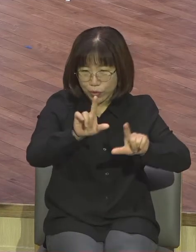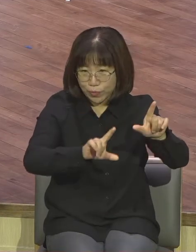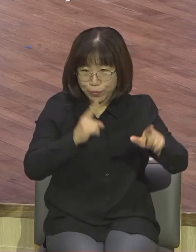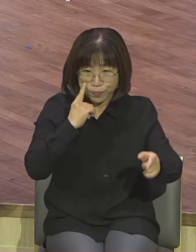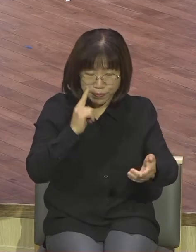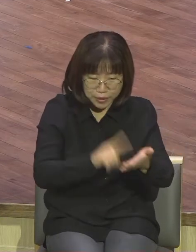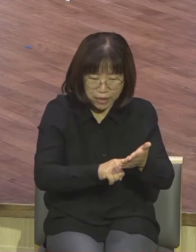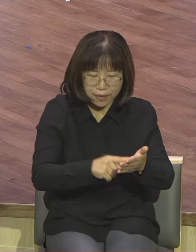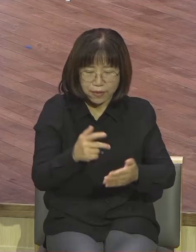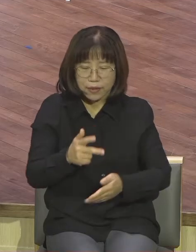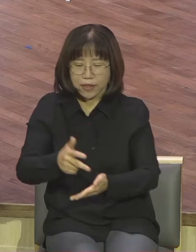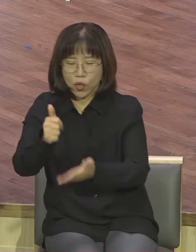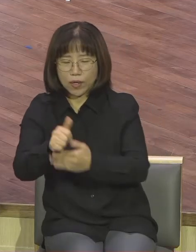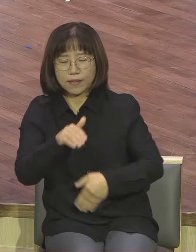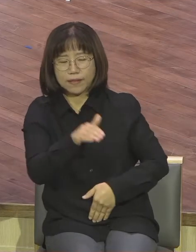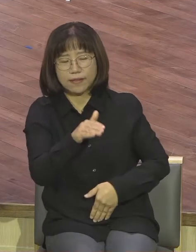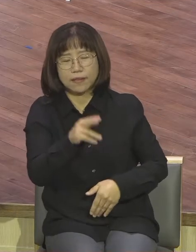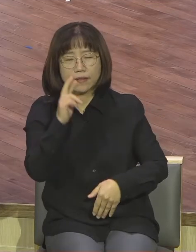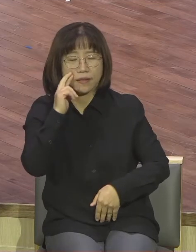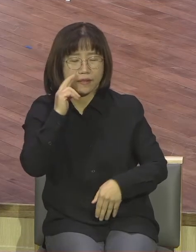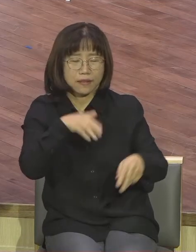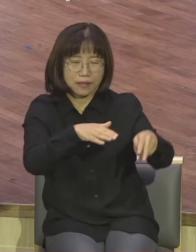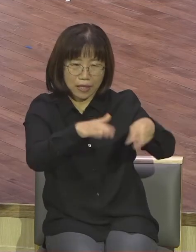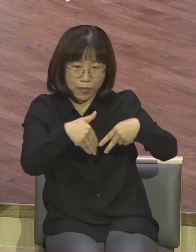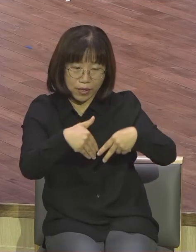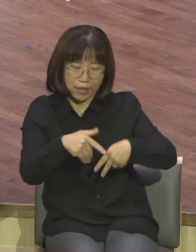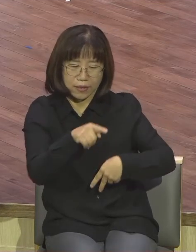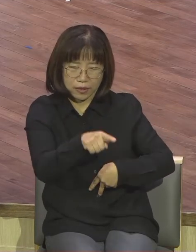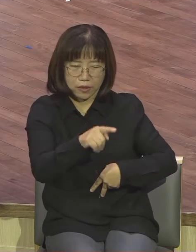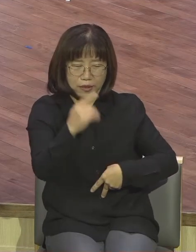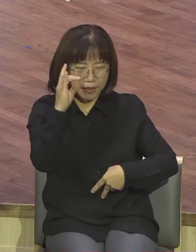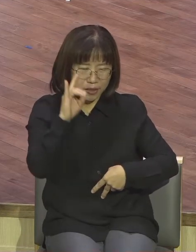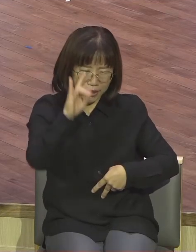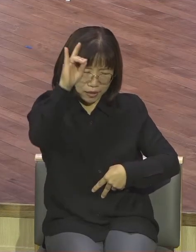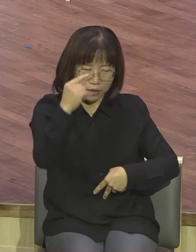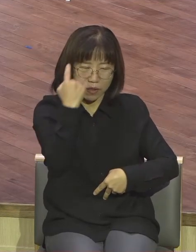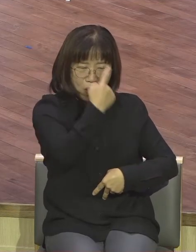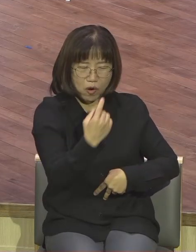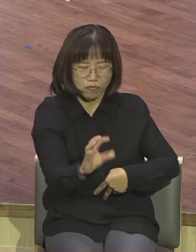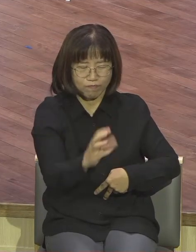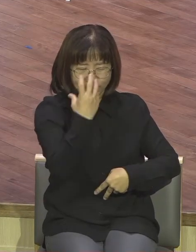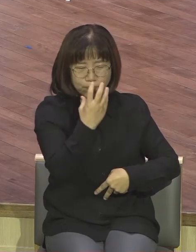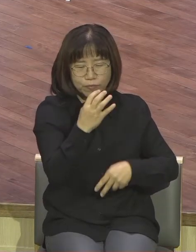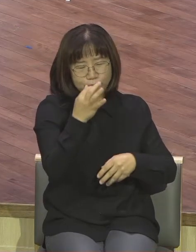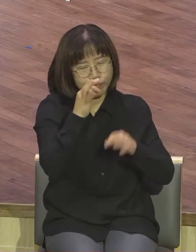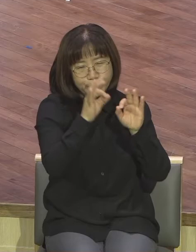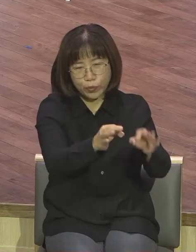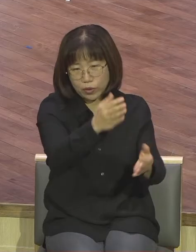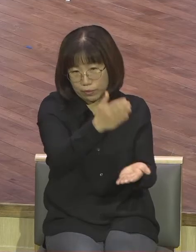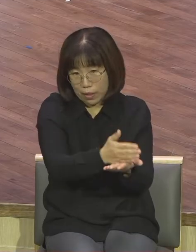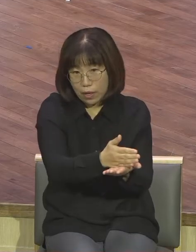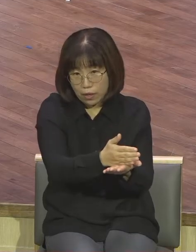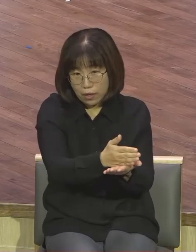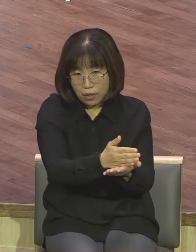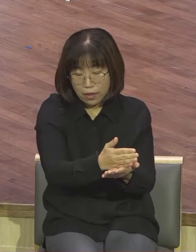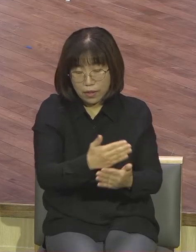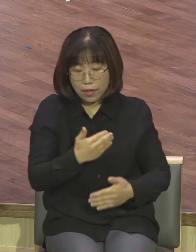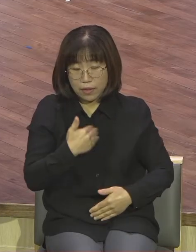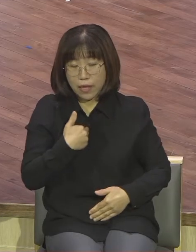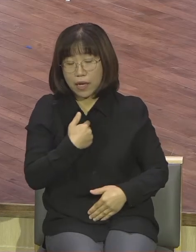사무엘에게 이러시되 그의 용모와 키를 보지 말라 내가 이미 그를 버렸노라 내가 보는 것은 사람과 같지